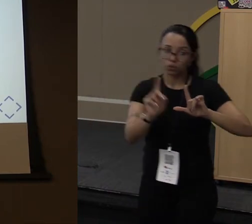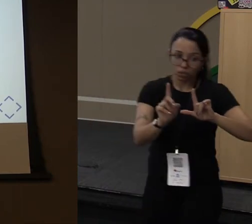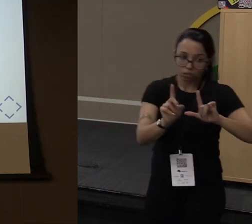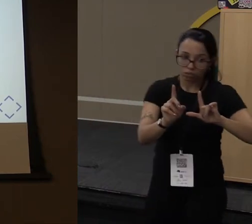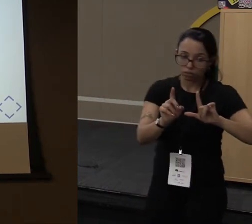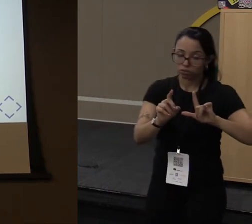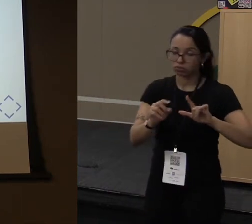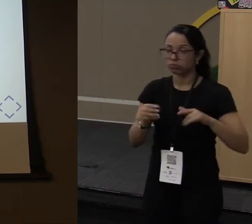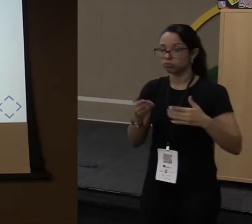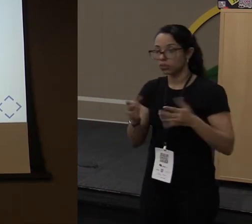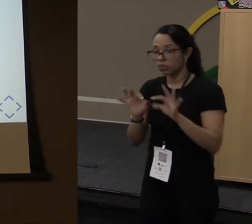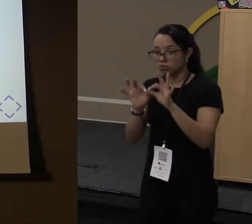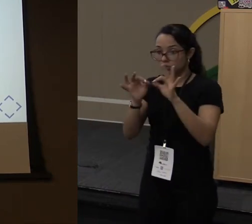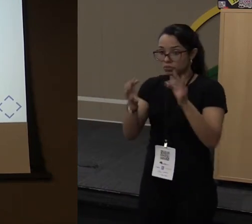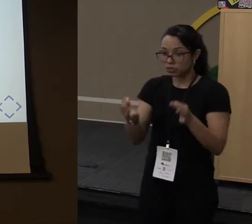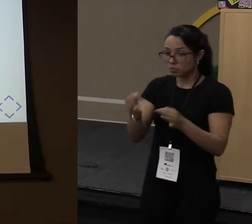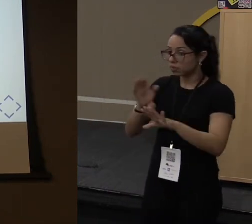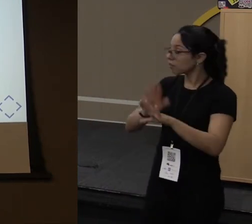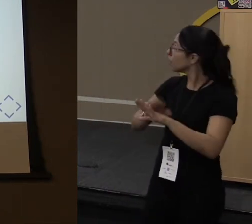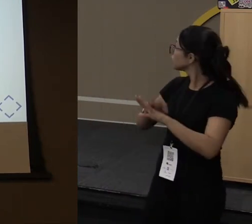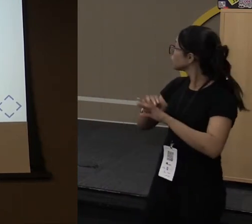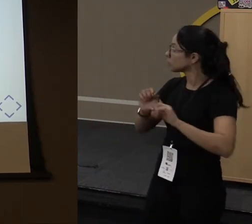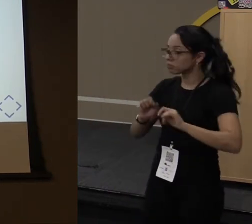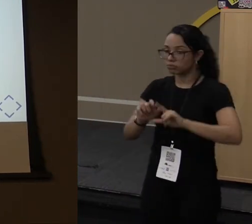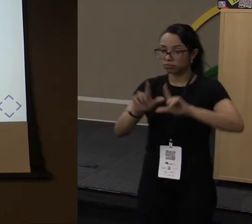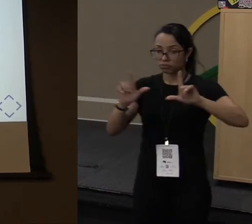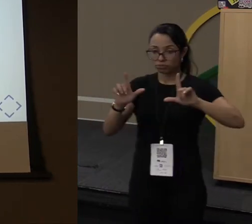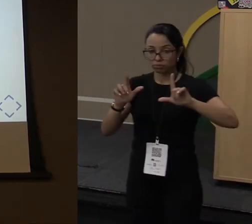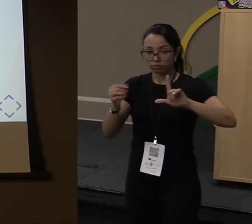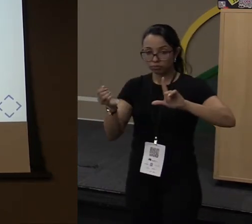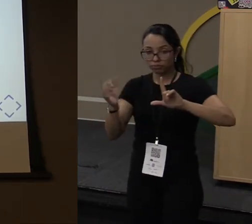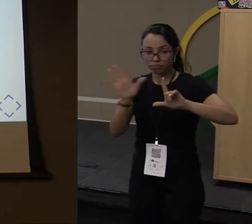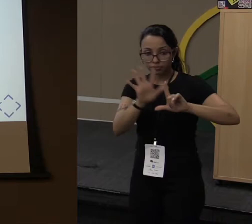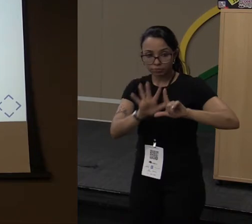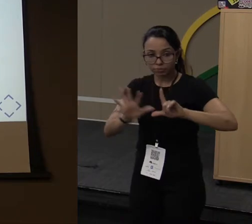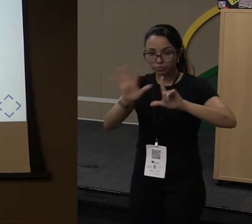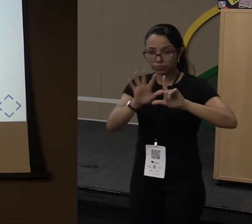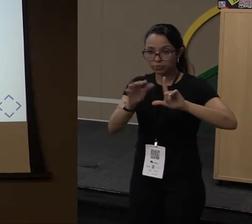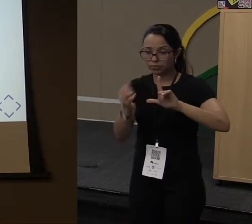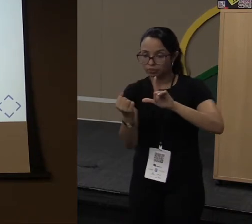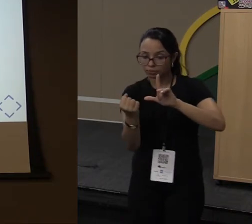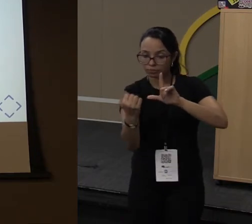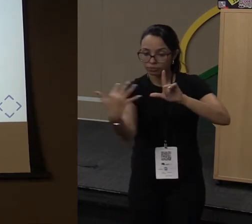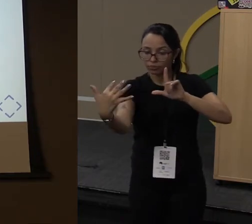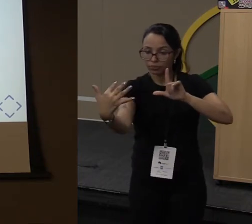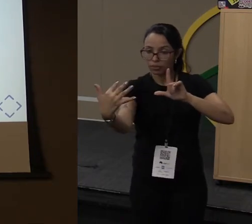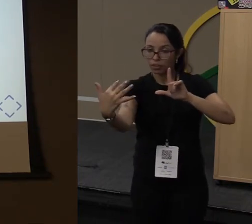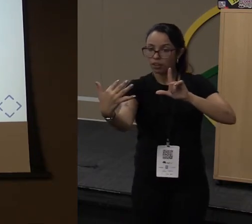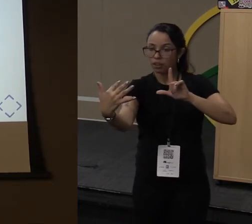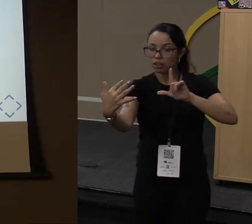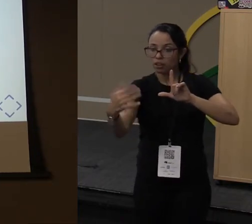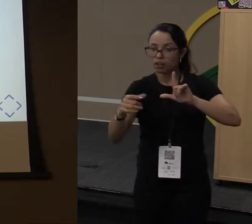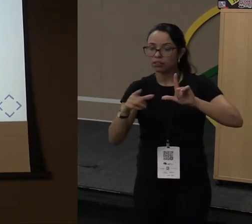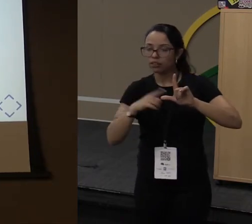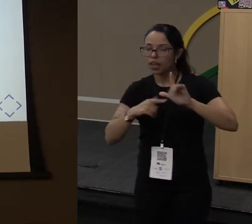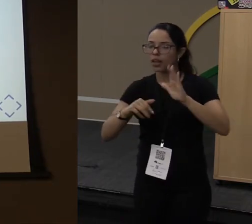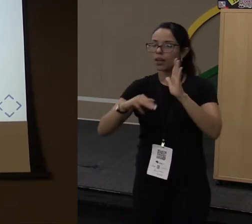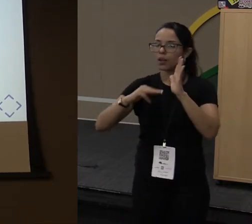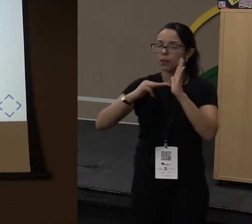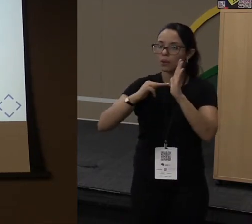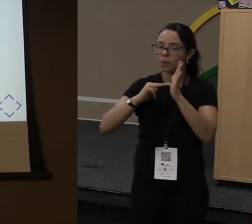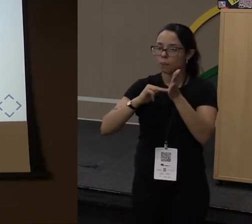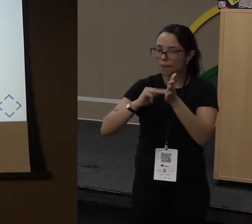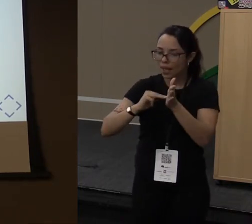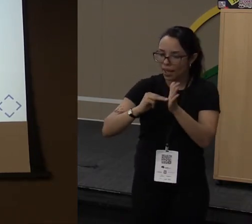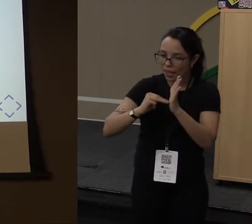Então, simplesmente, eu tenho um public interface autenticável. Onde ela simplesmente tem um método sem